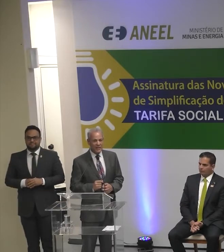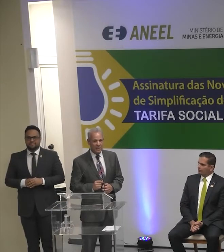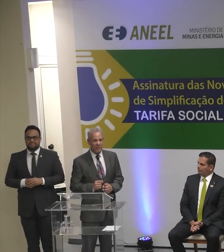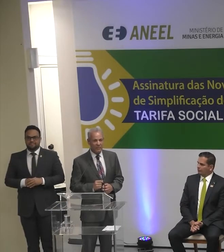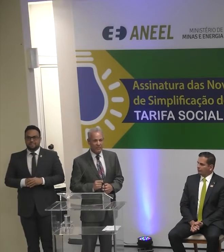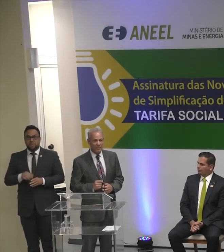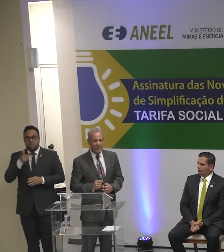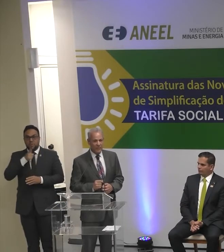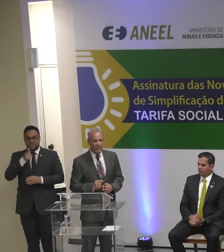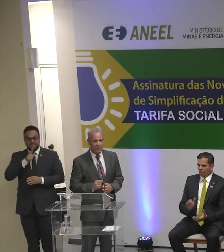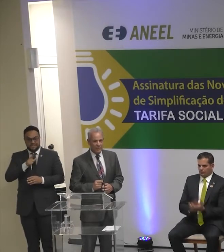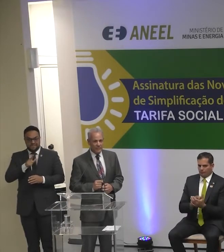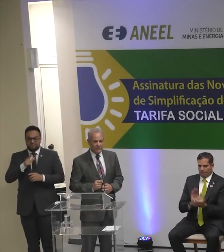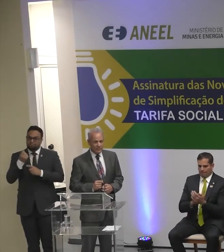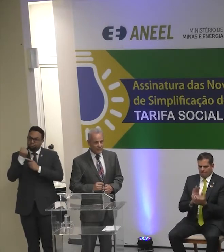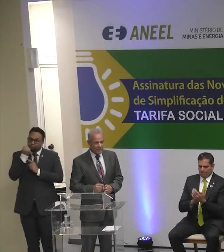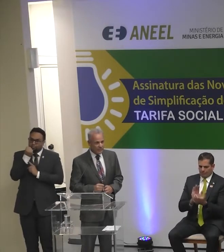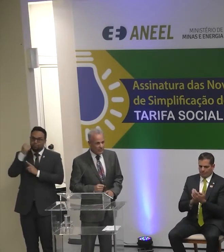superação.